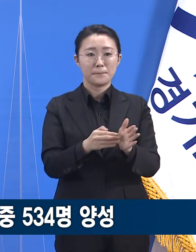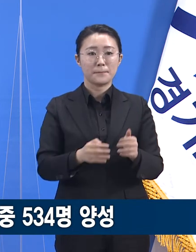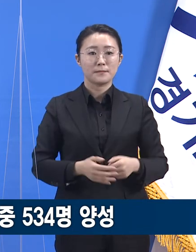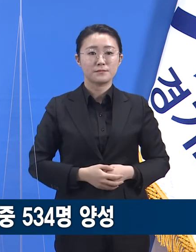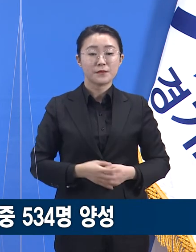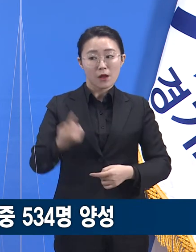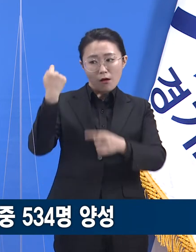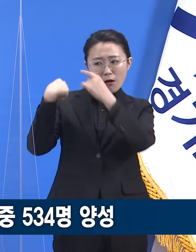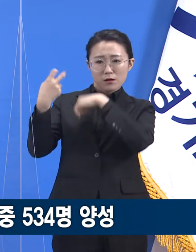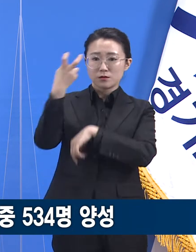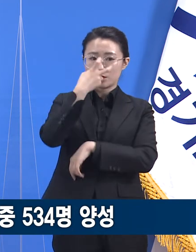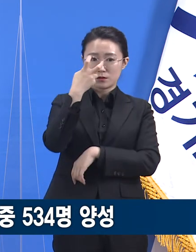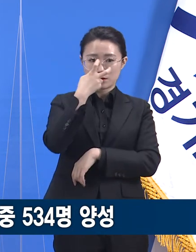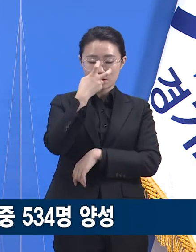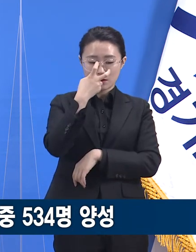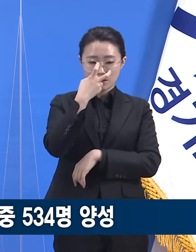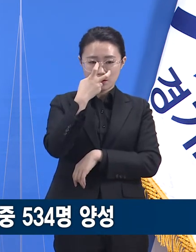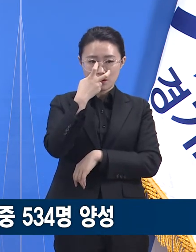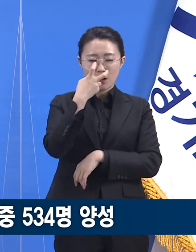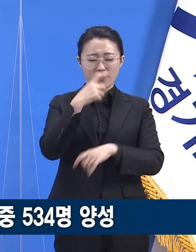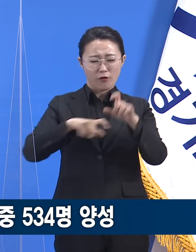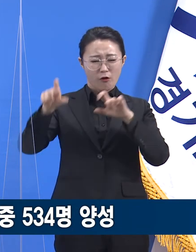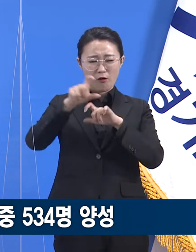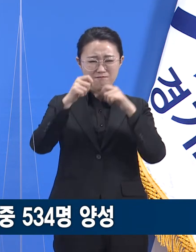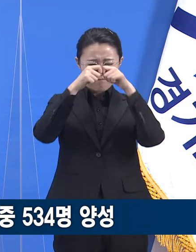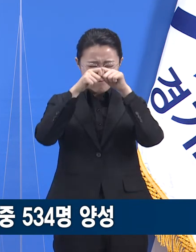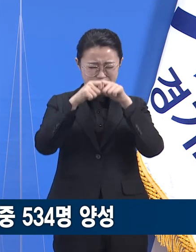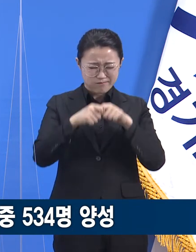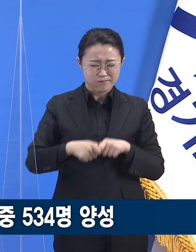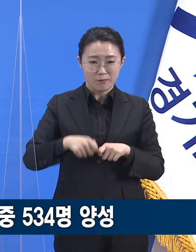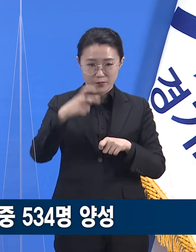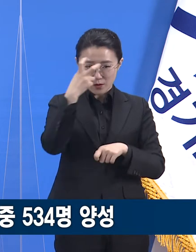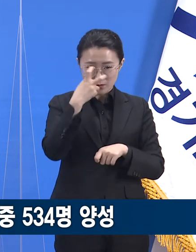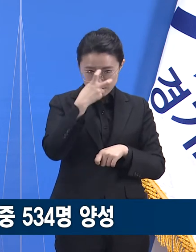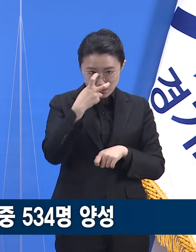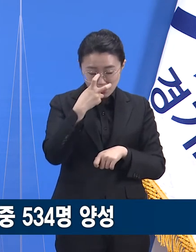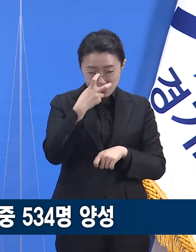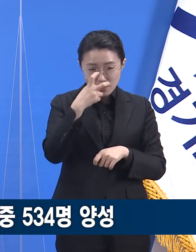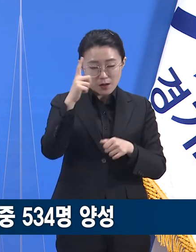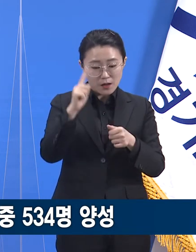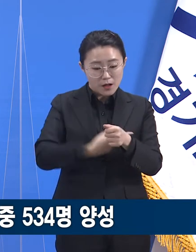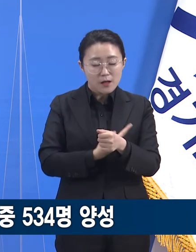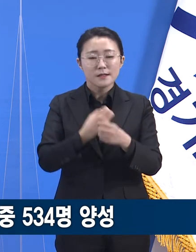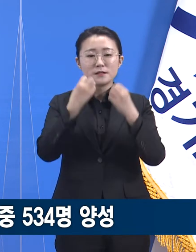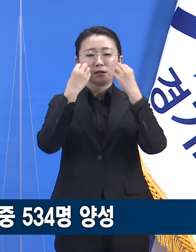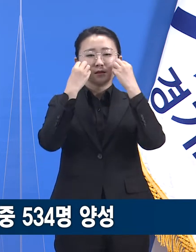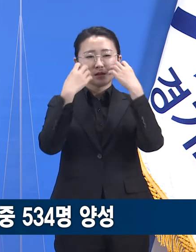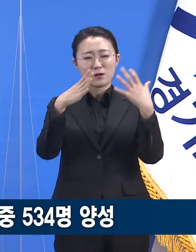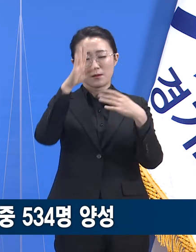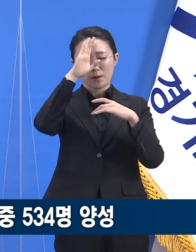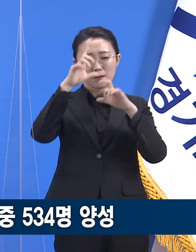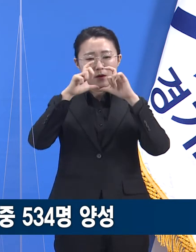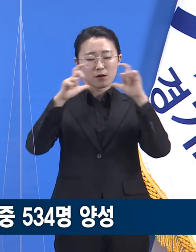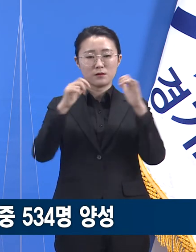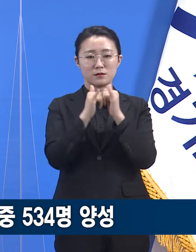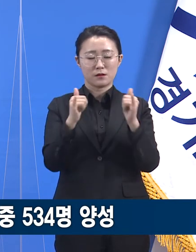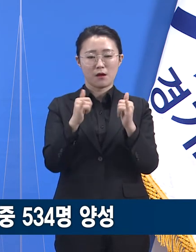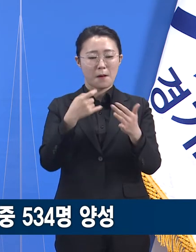역학조사가 심층적으로 추가 진행되면서 새로운 감염자를 더 찾을 수도 있고